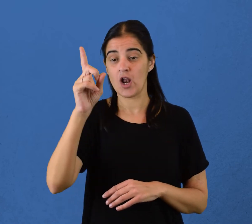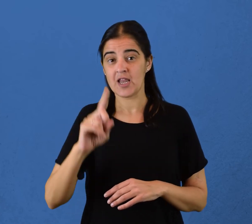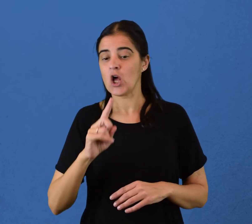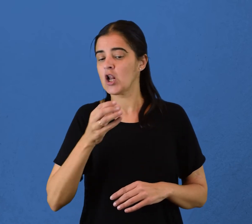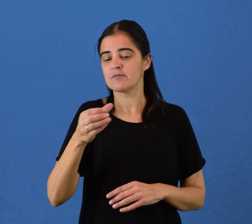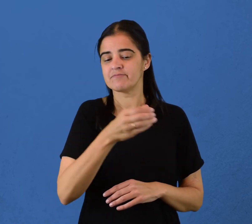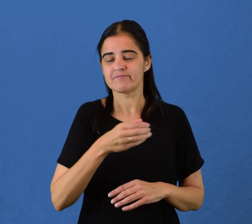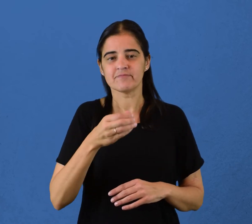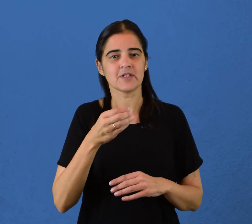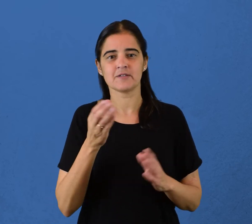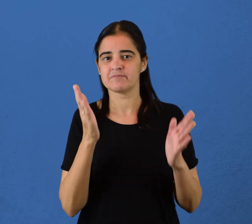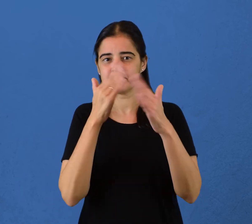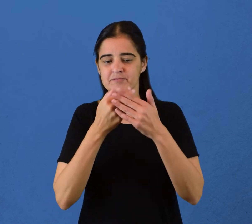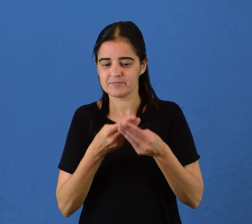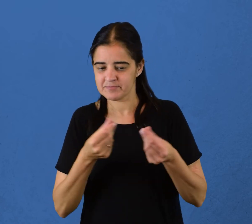líquidos insolubles uno en otro.